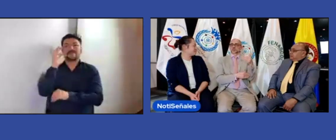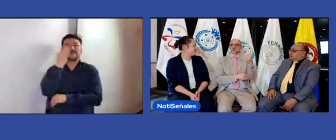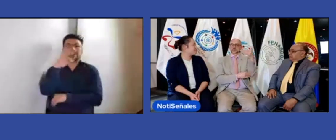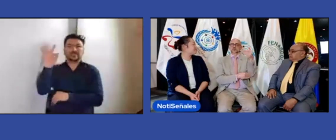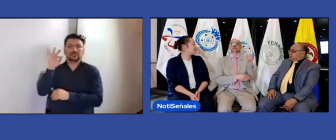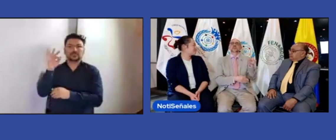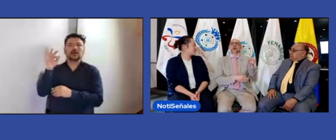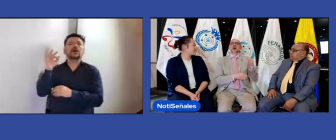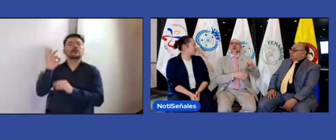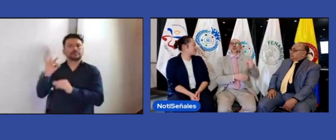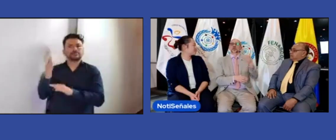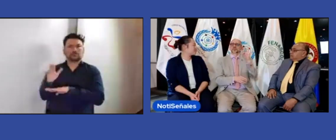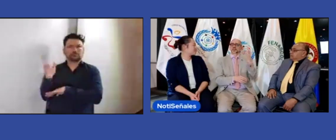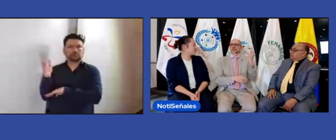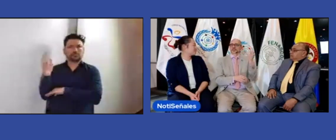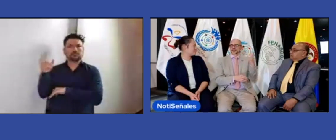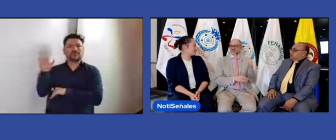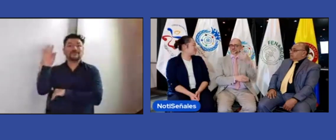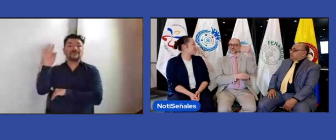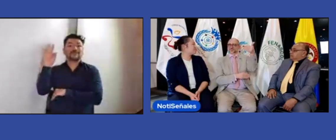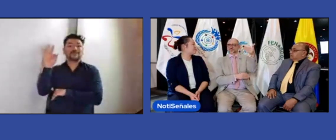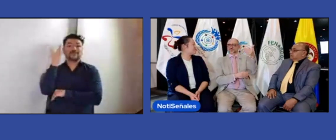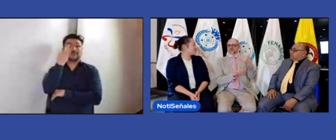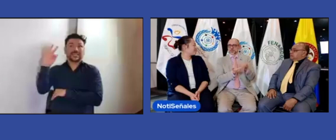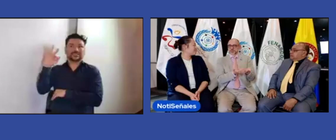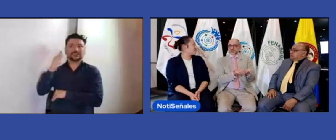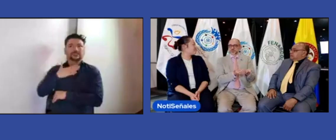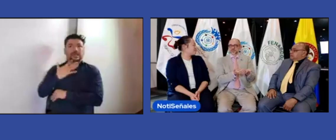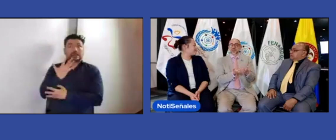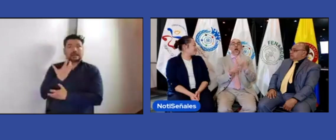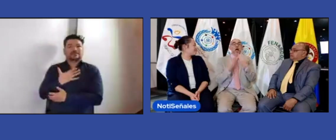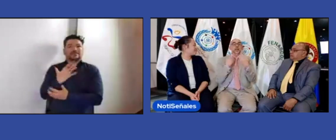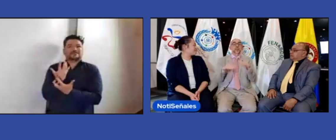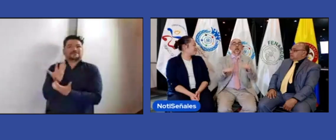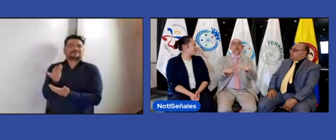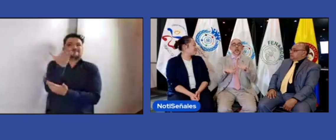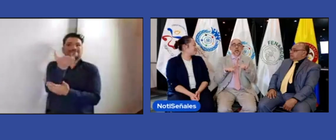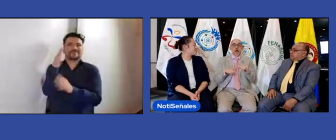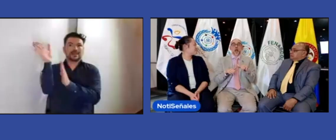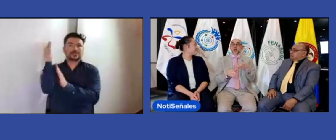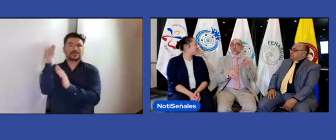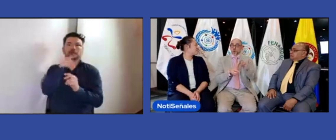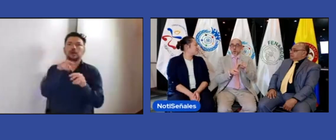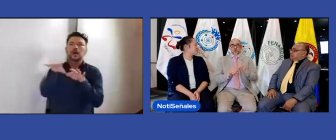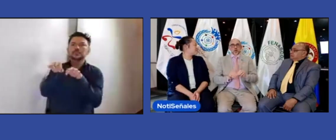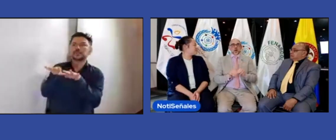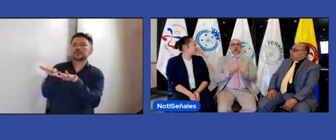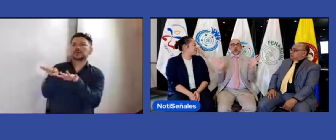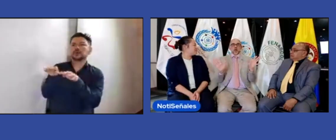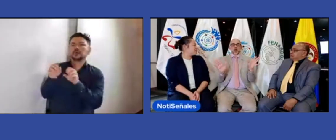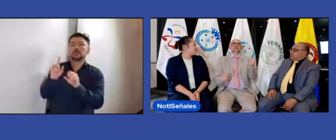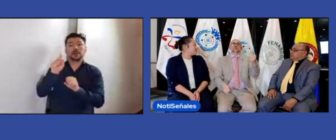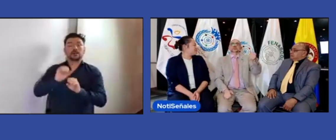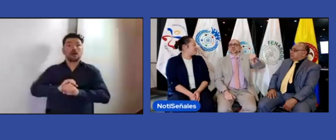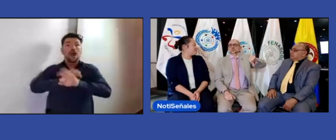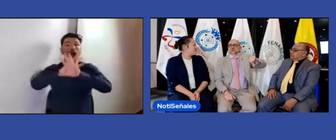propuso nuevamente el tener una bandera de la comunidad sorda, de la persona sorda. Y se propuso allí en Francia